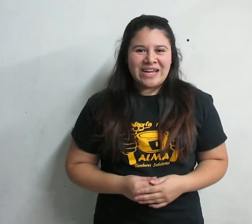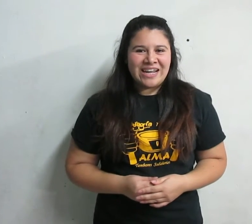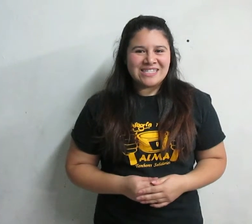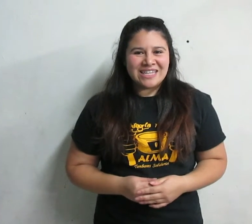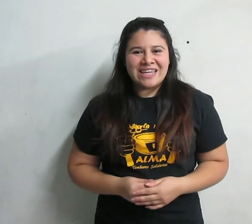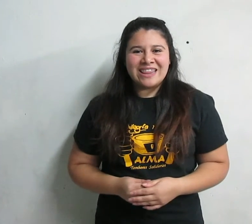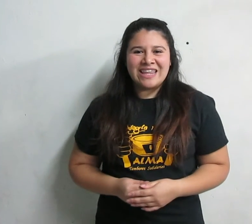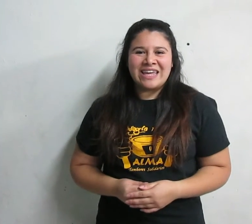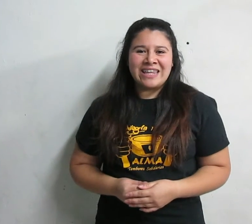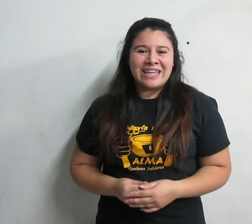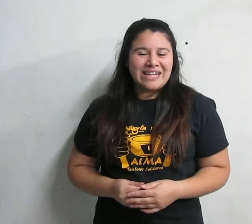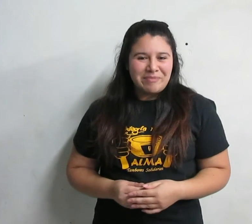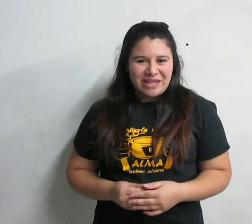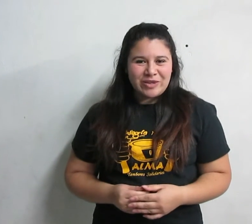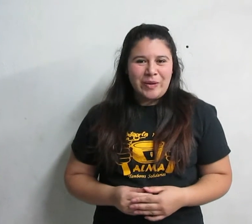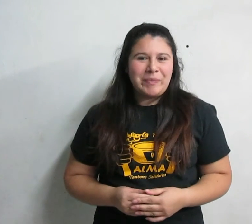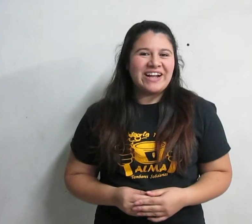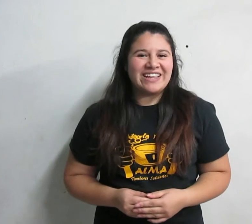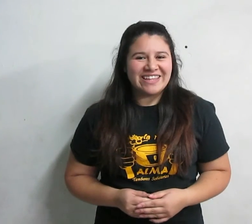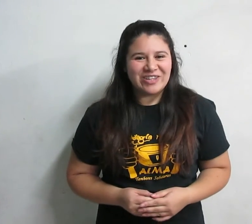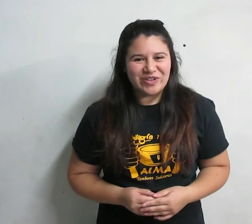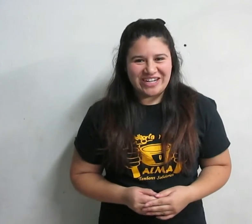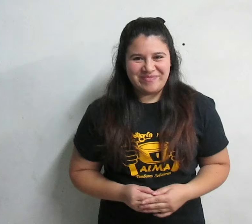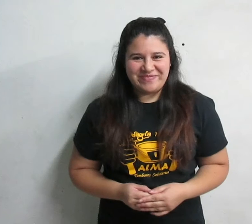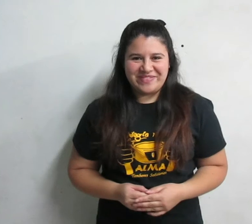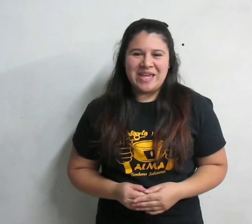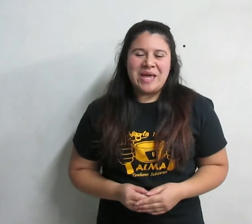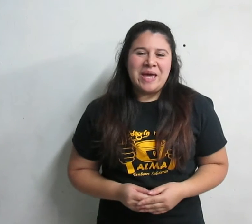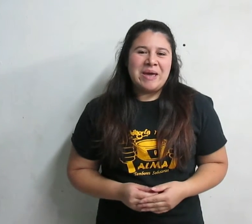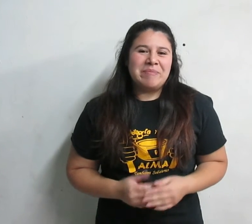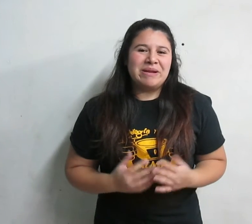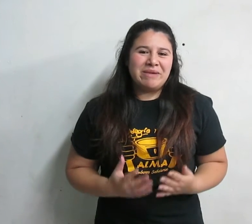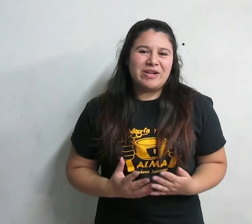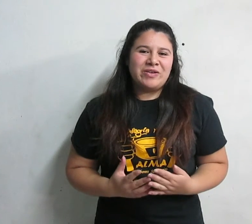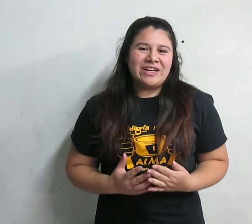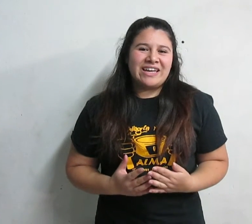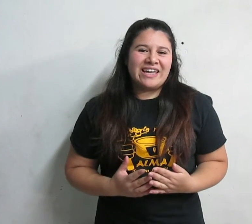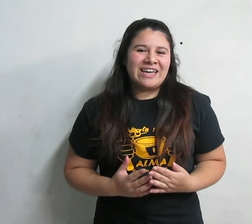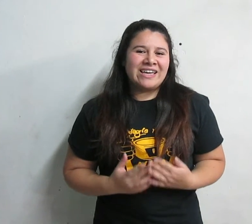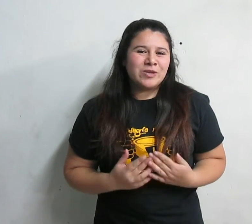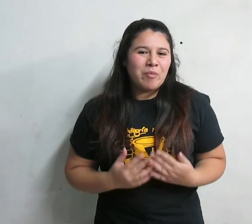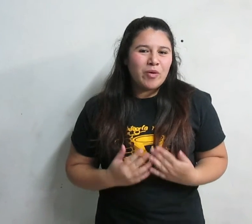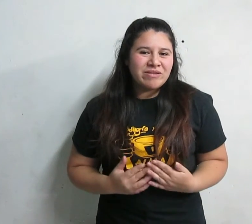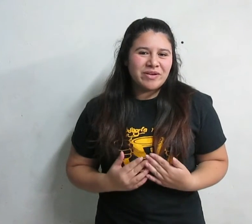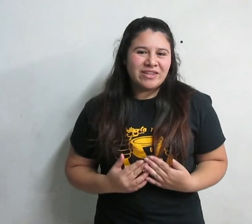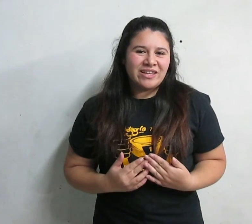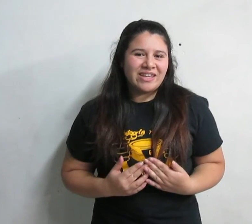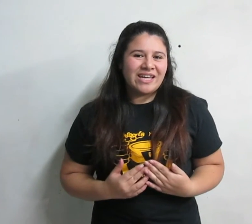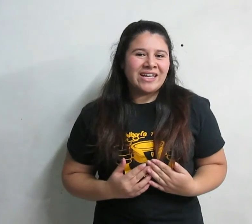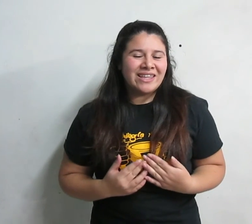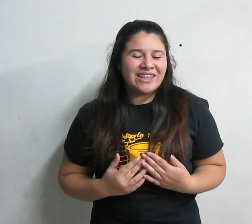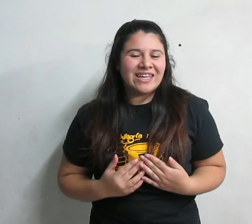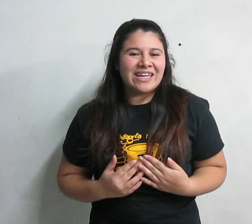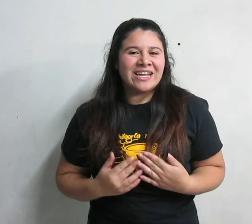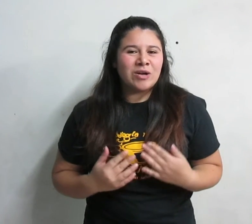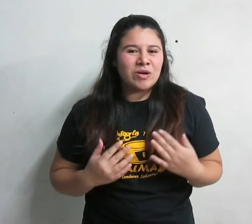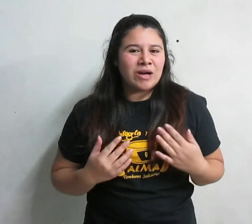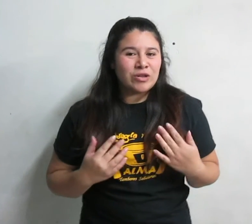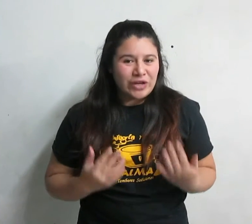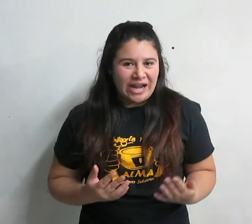clase de estiramientos para antes de tocar. Primero, esto es muy importante antes de ir a tocar